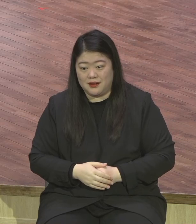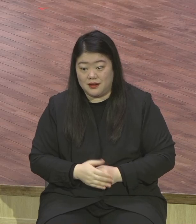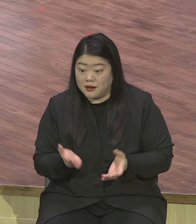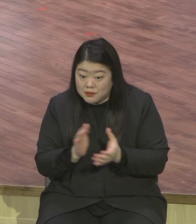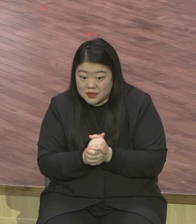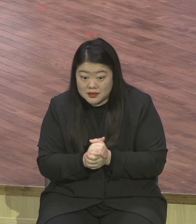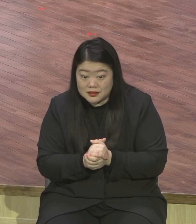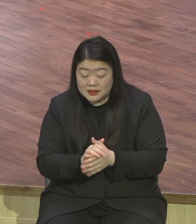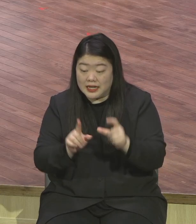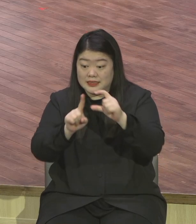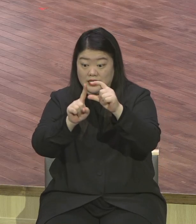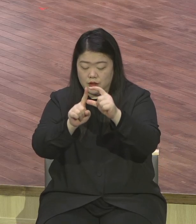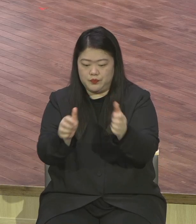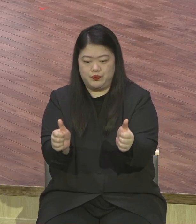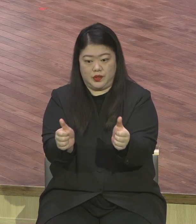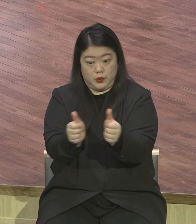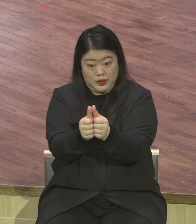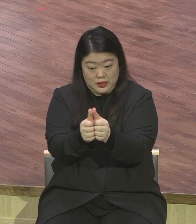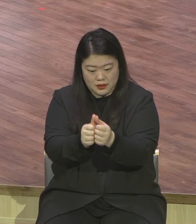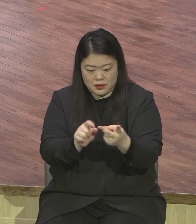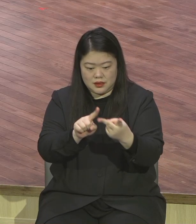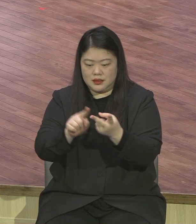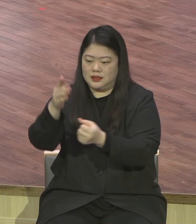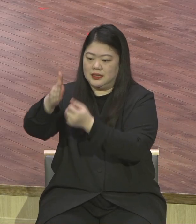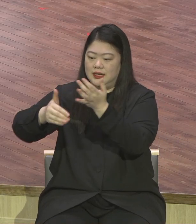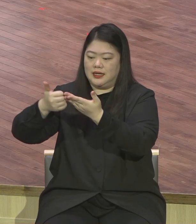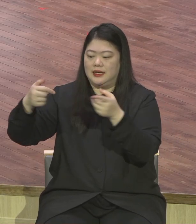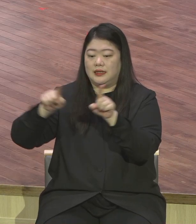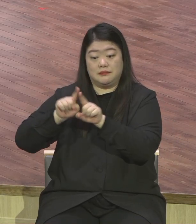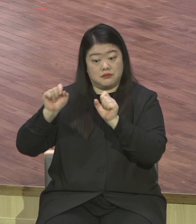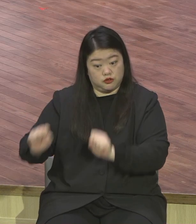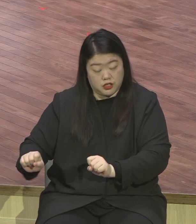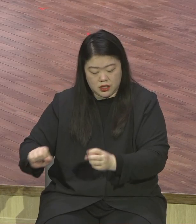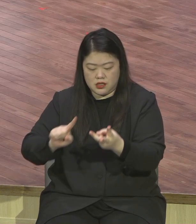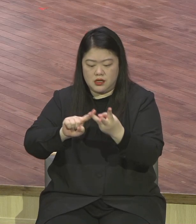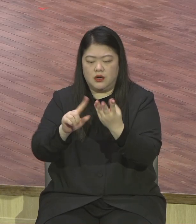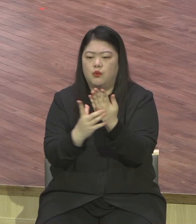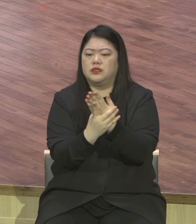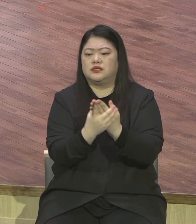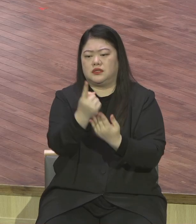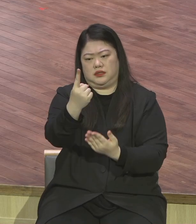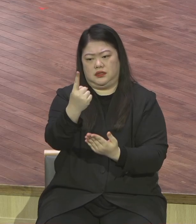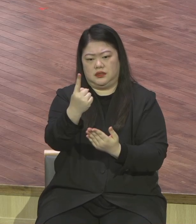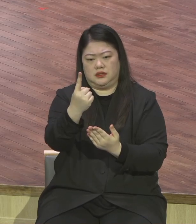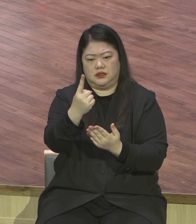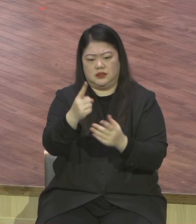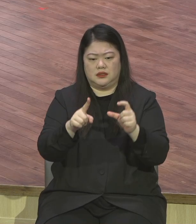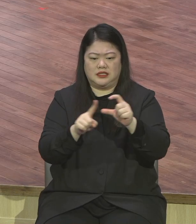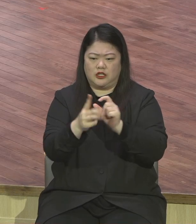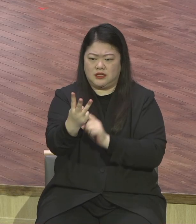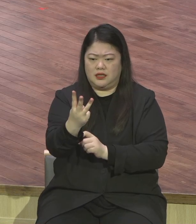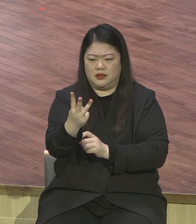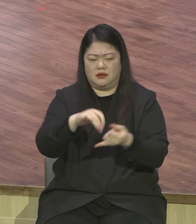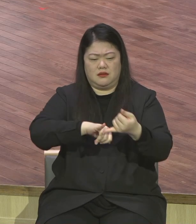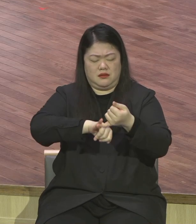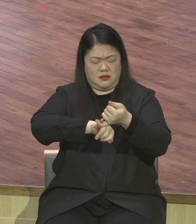이마누엘 원리스를 여러분 누리면서 성삼이 하나님께서 나와 함께 이게 얼마나